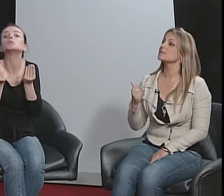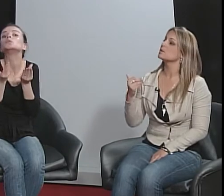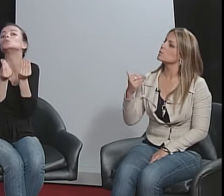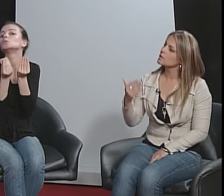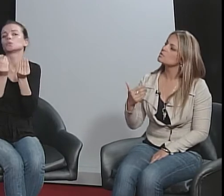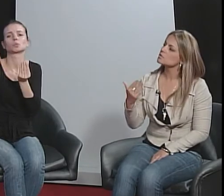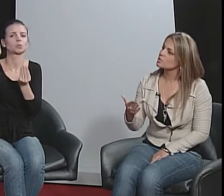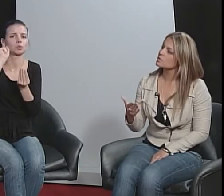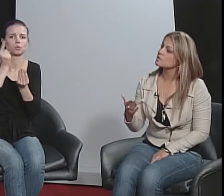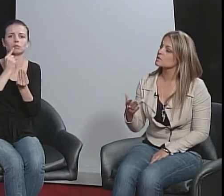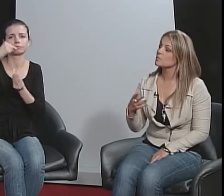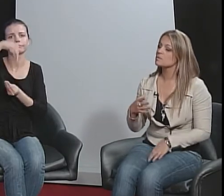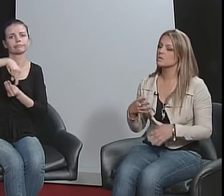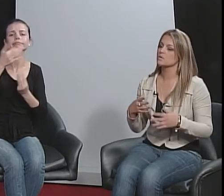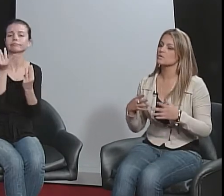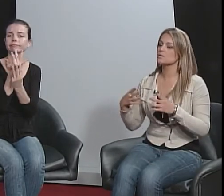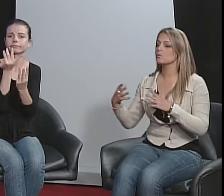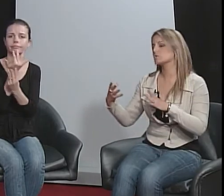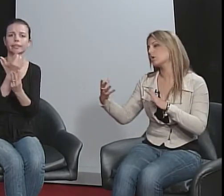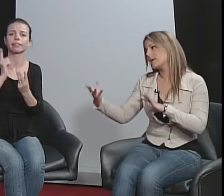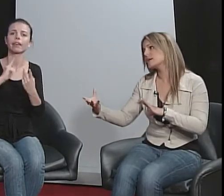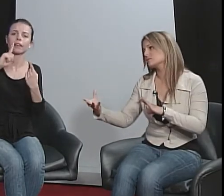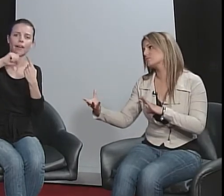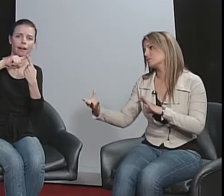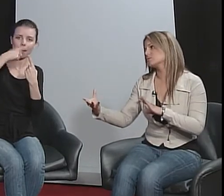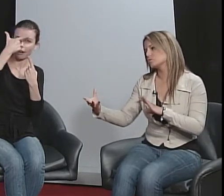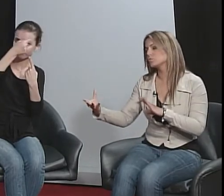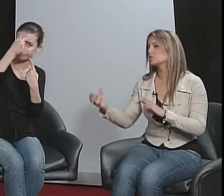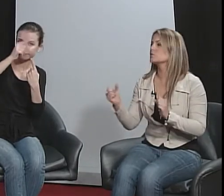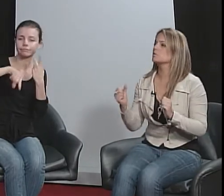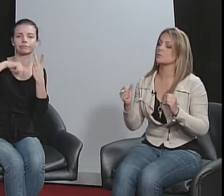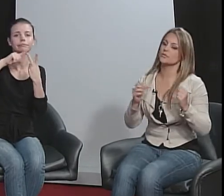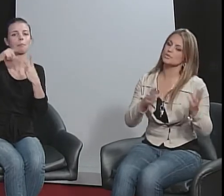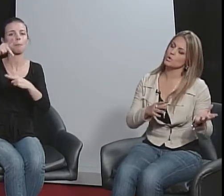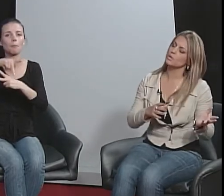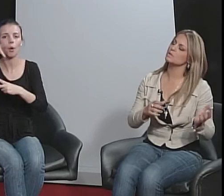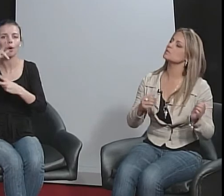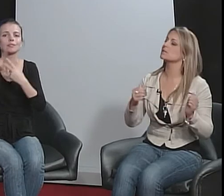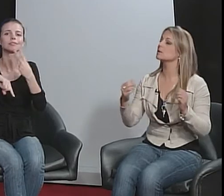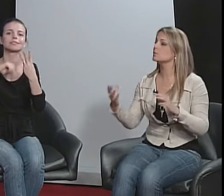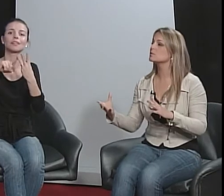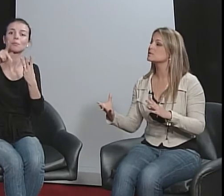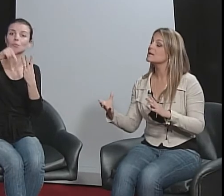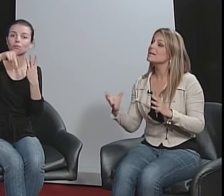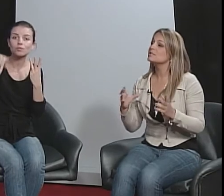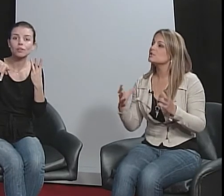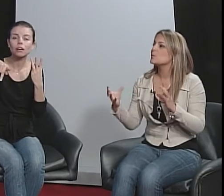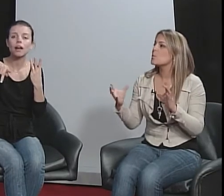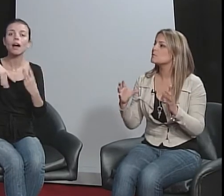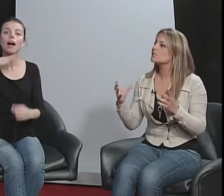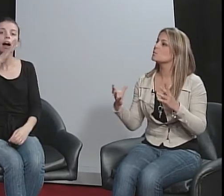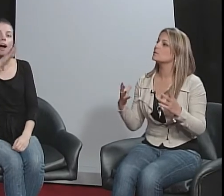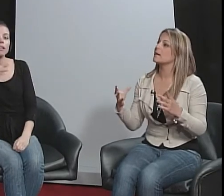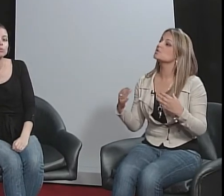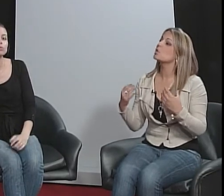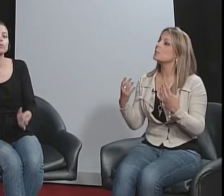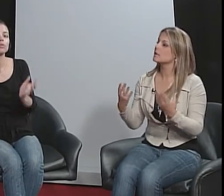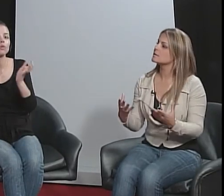-graduando surdos, nós vimos que os colegas dos surdos, os professores, os alunos, sentiam algumas dificuldades de comunicação.